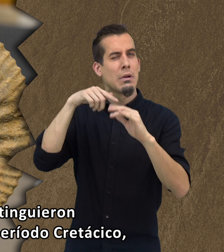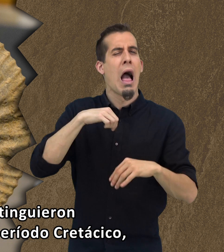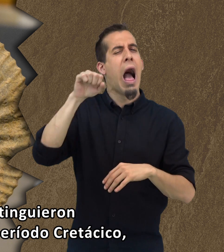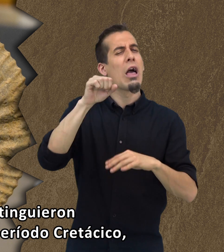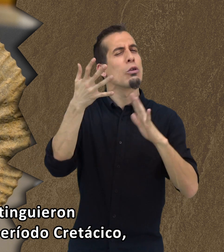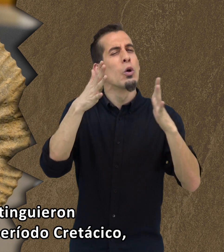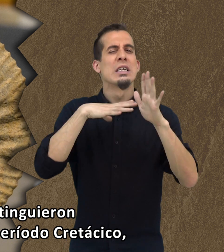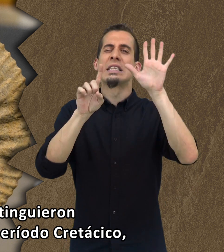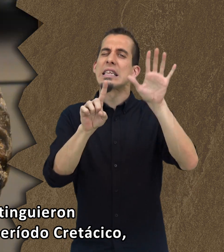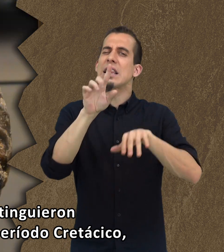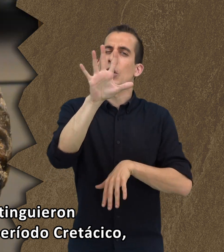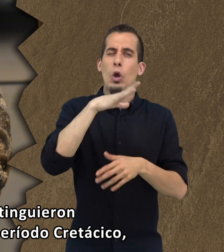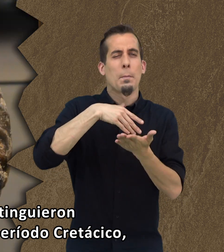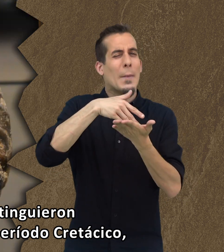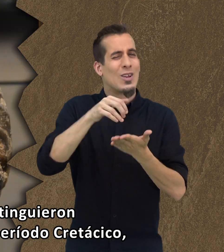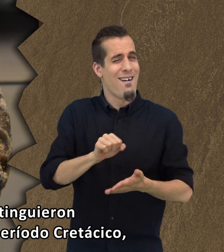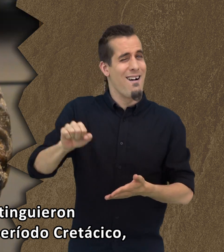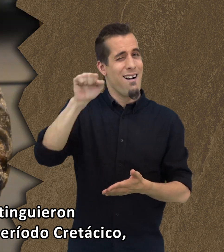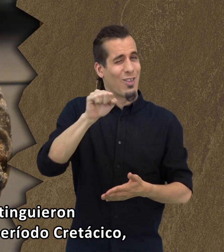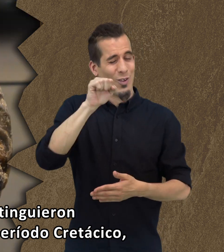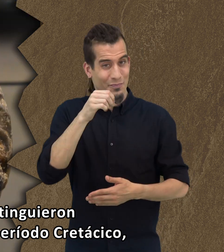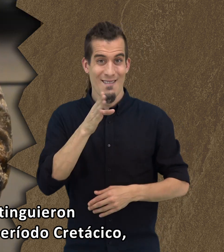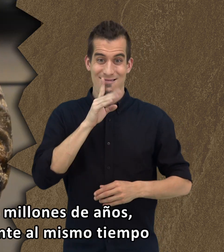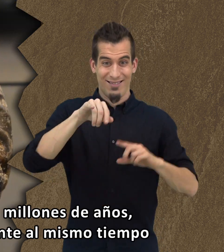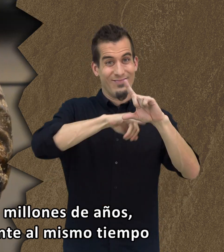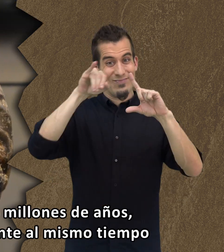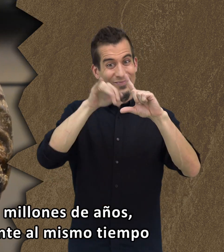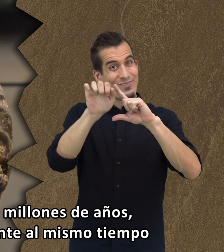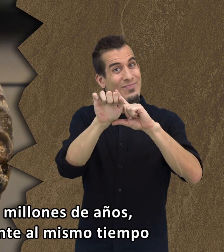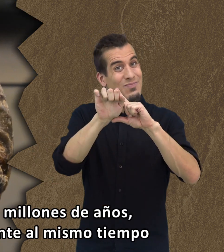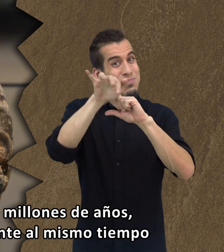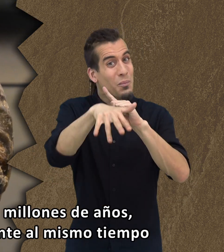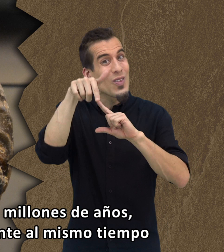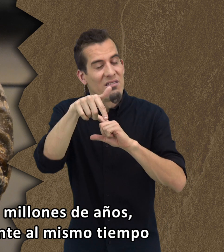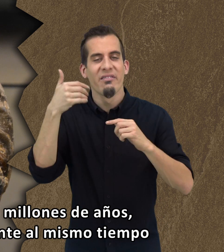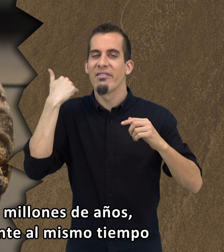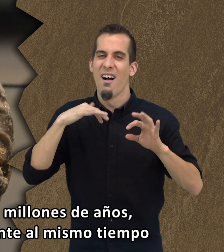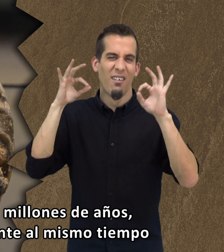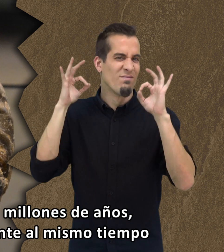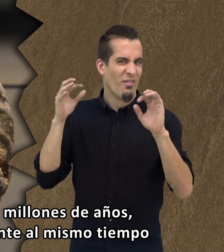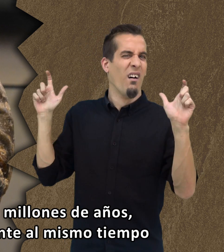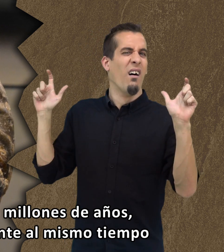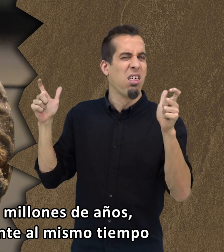hace unos 65 millones de años, aproximadamente al mismo tiempo que los dinosaurios.